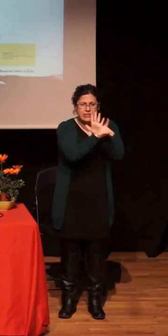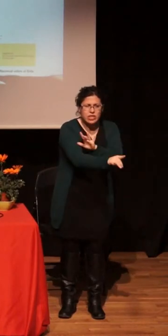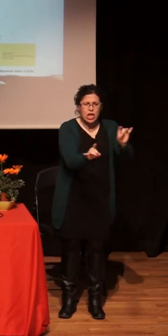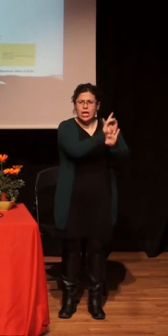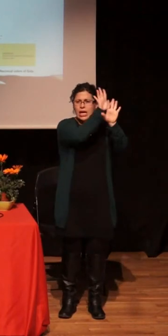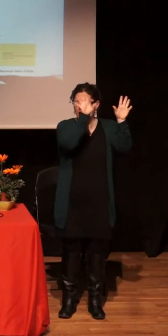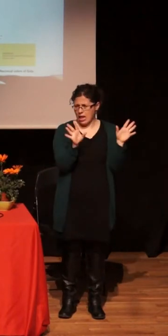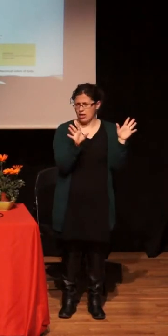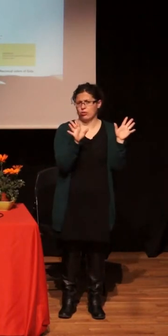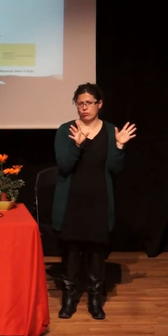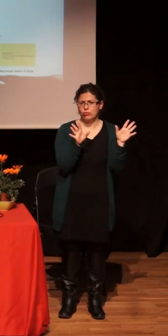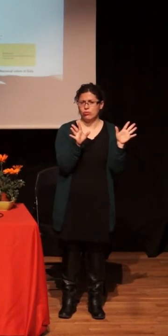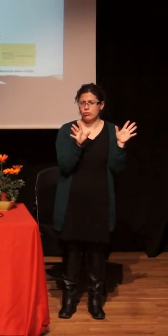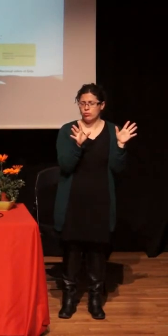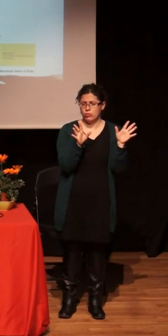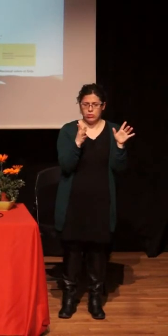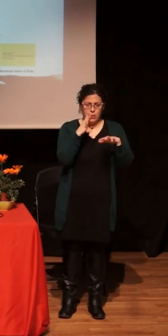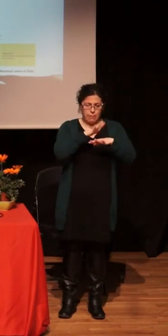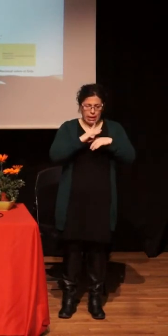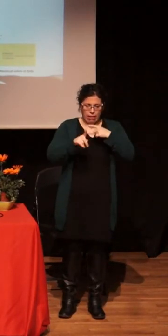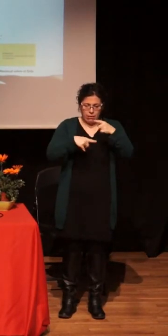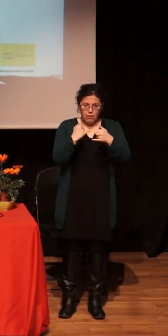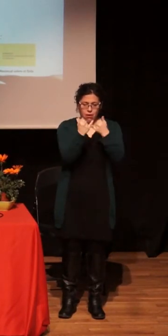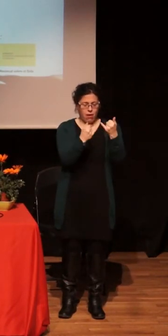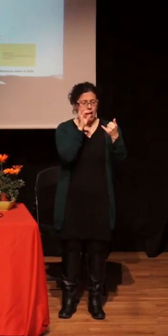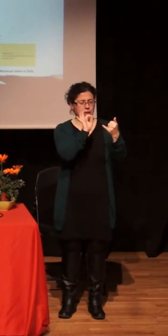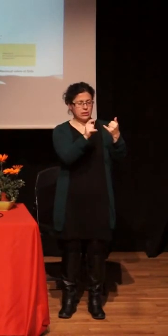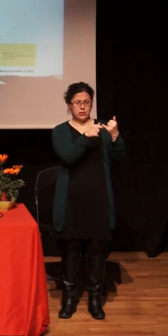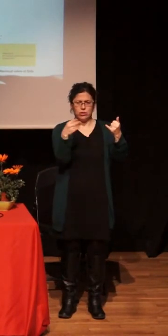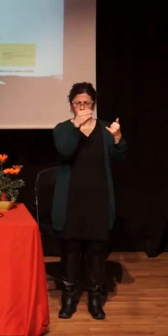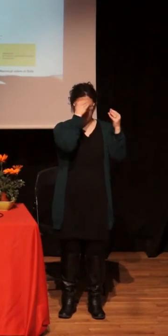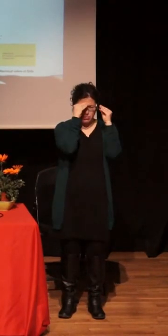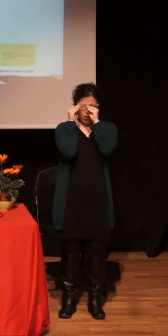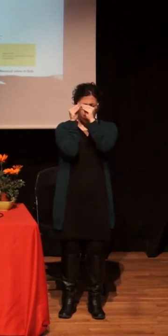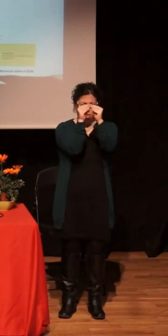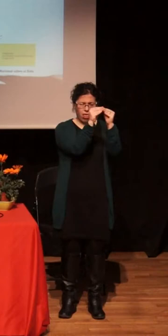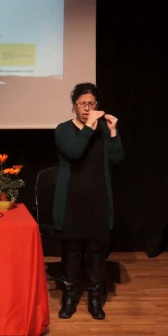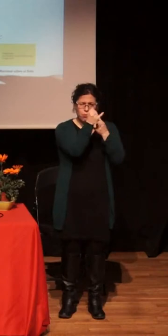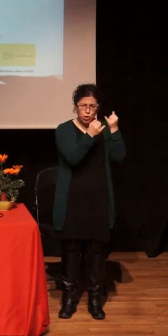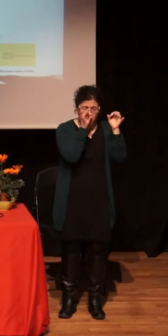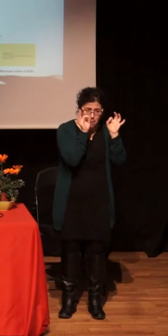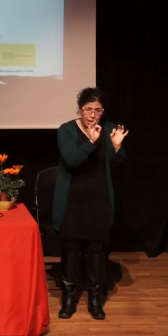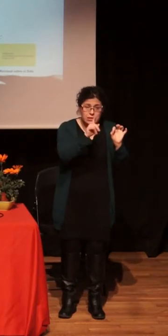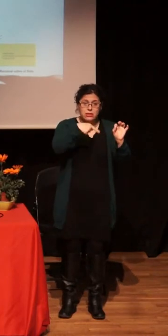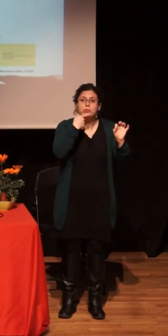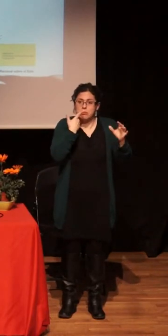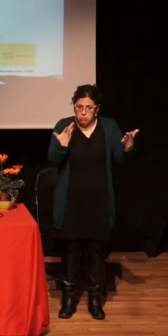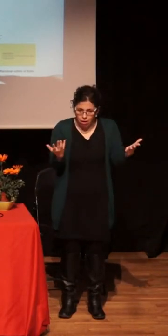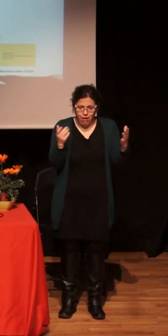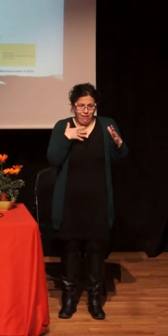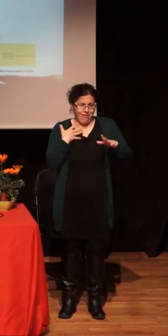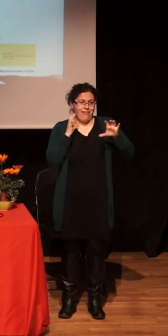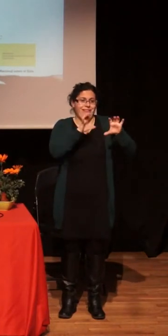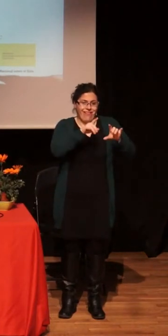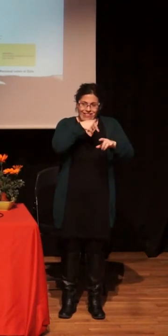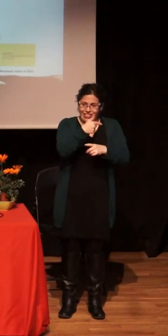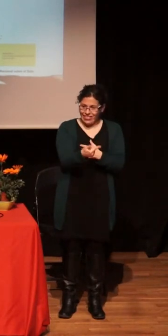montando ese escenario, montando qué problemas son relevantes y qué no. Y, por lo tanto, qué formas de actuar son relevantes y qué no. Y en ese sentido,